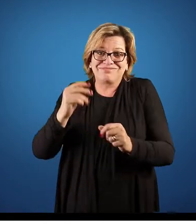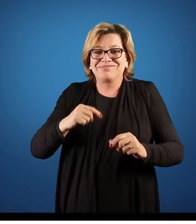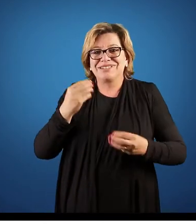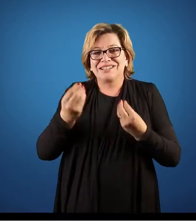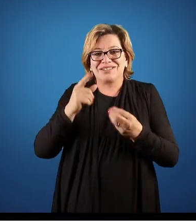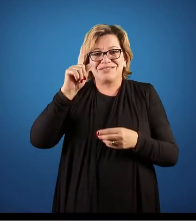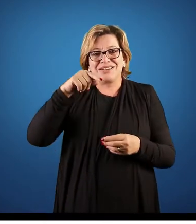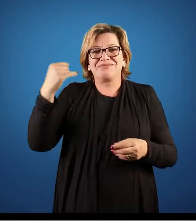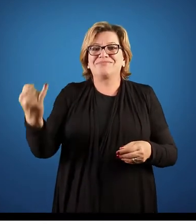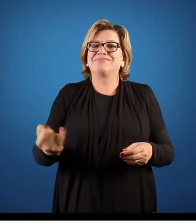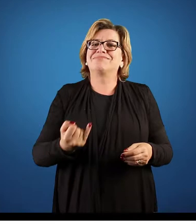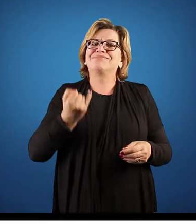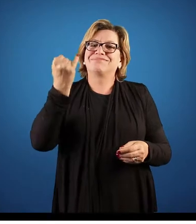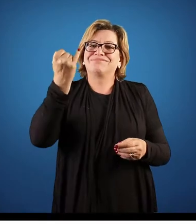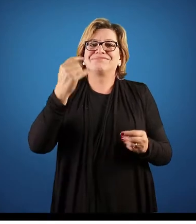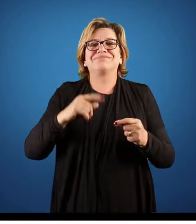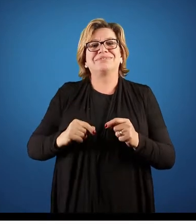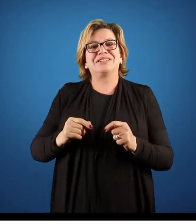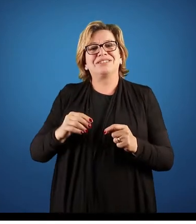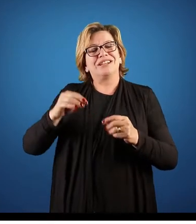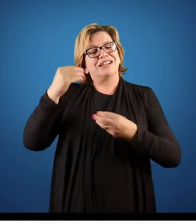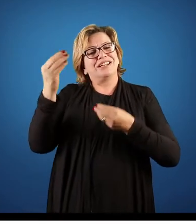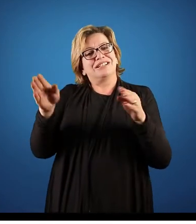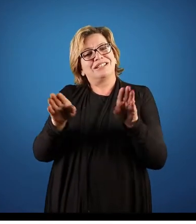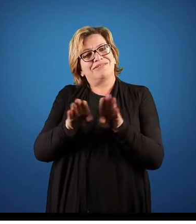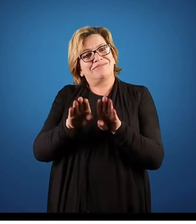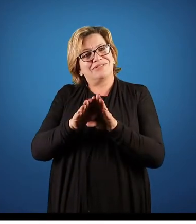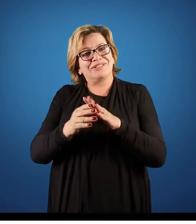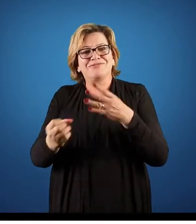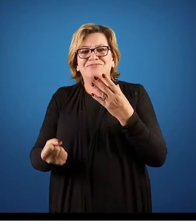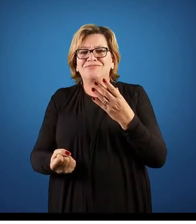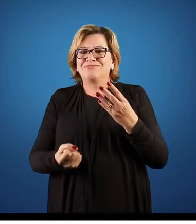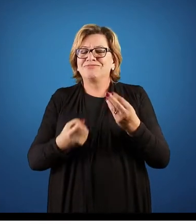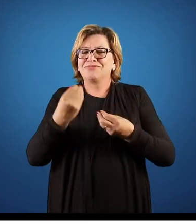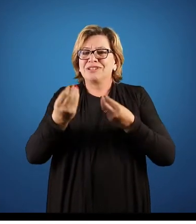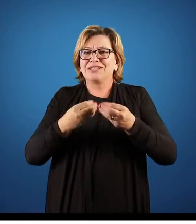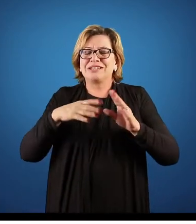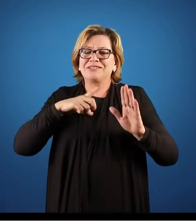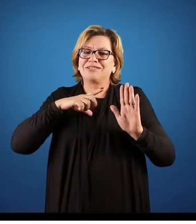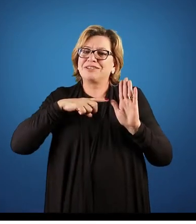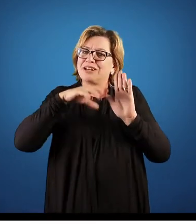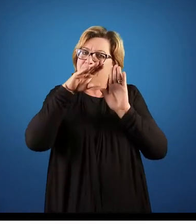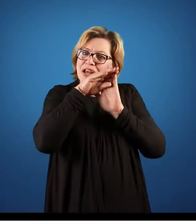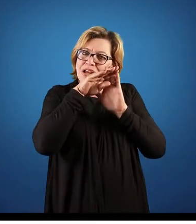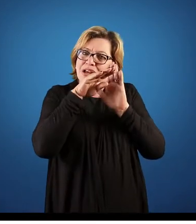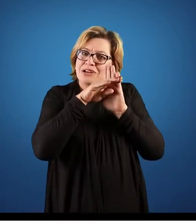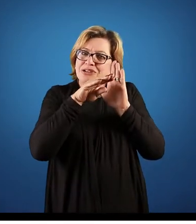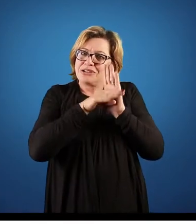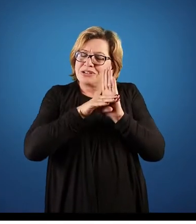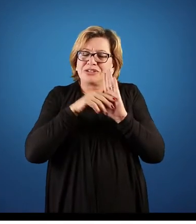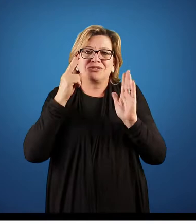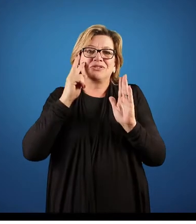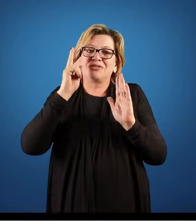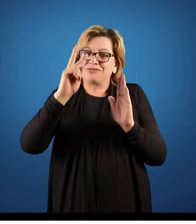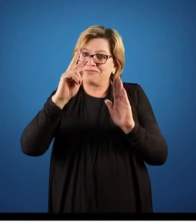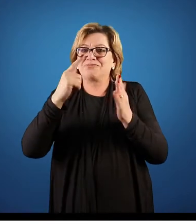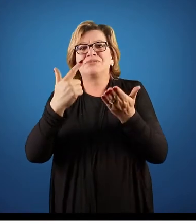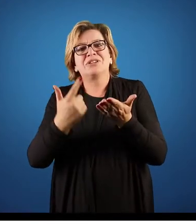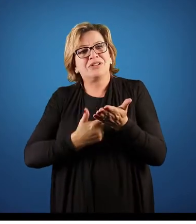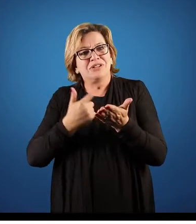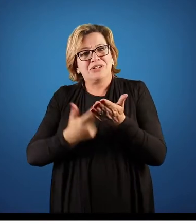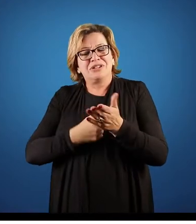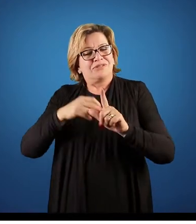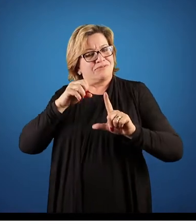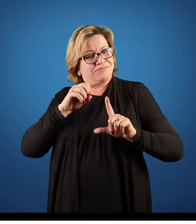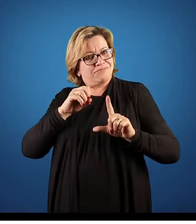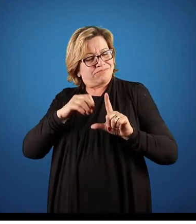importante. E dentro disso tudo, nós criamos o projeto, vocês vão dar uma verificada no livro que está sendo